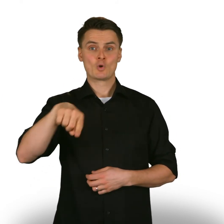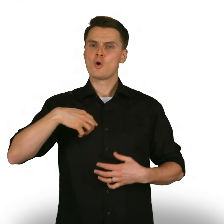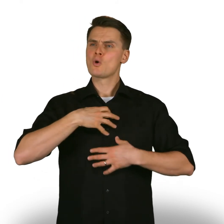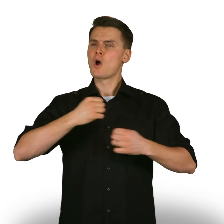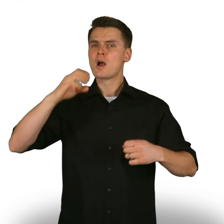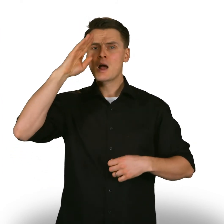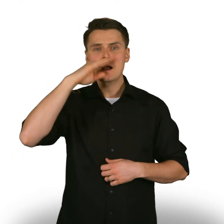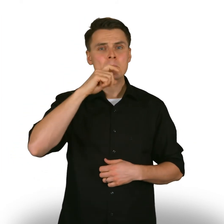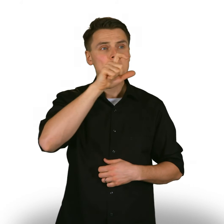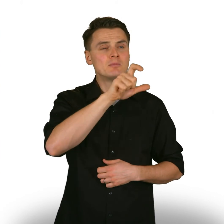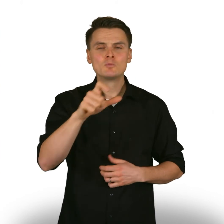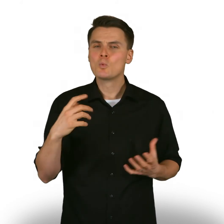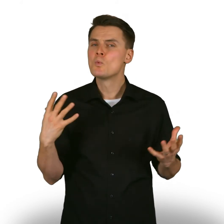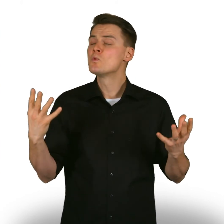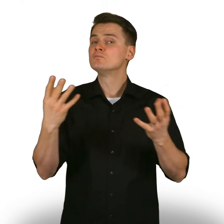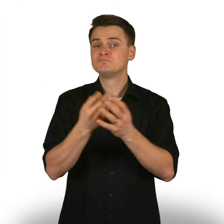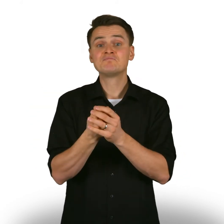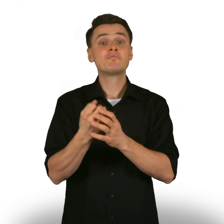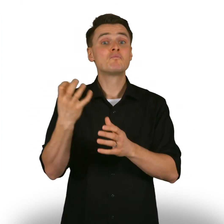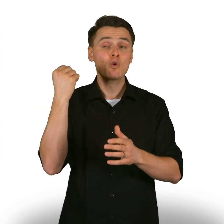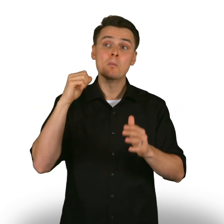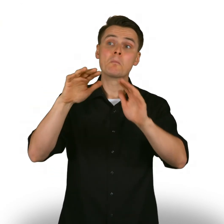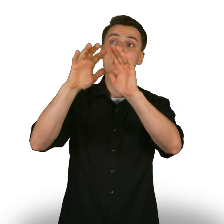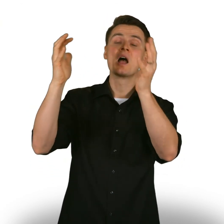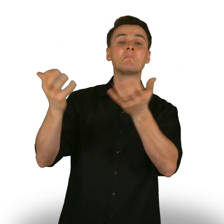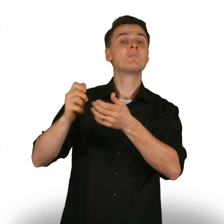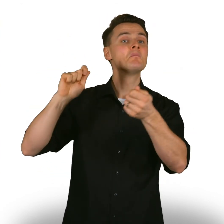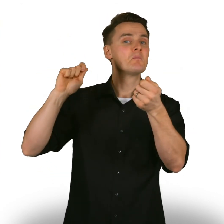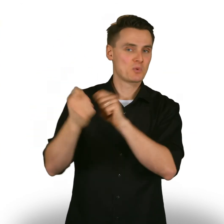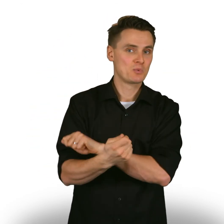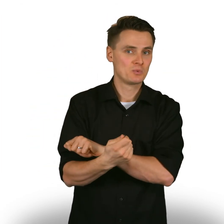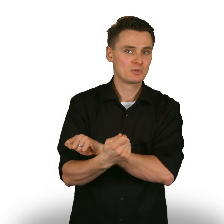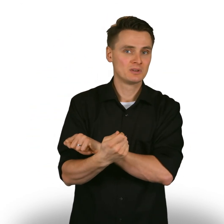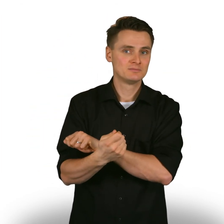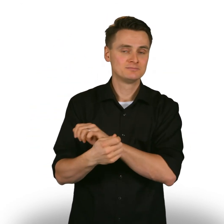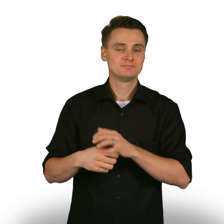Maailmaa voi muuttaa. Tarvitaan vain rohkeita ihmisiä.